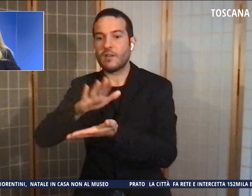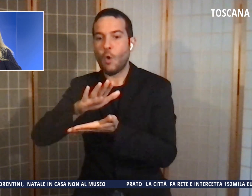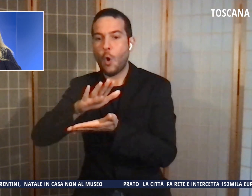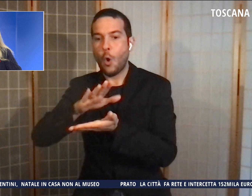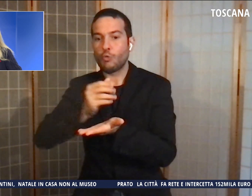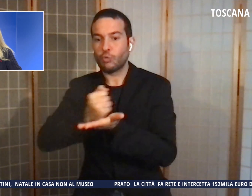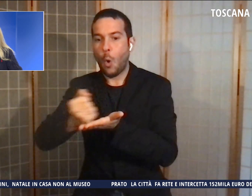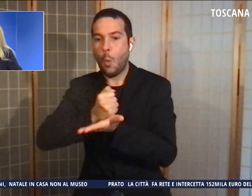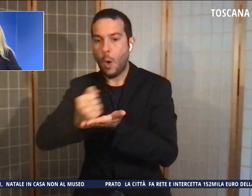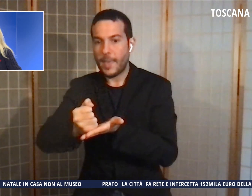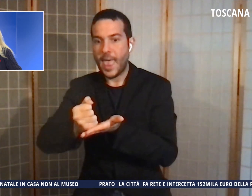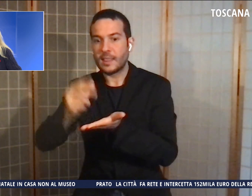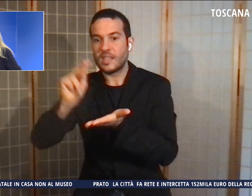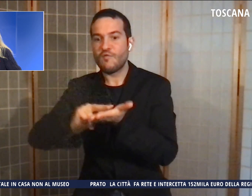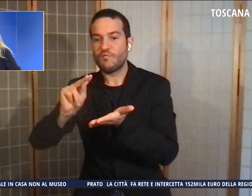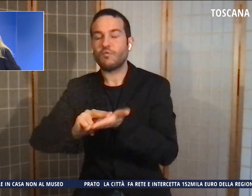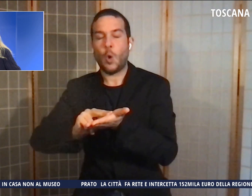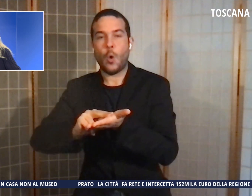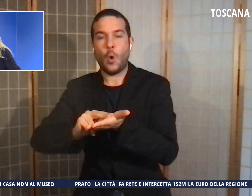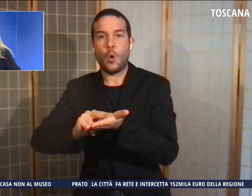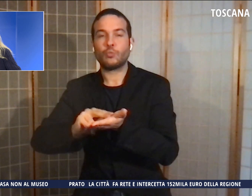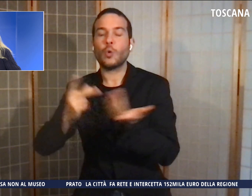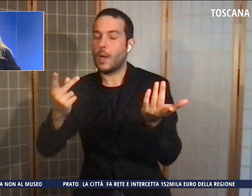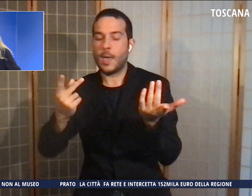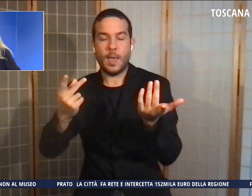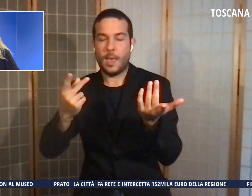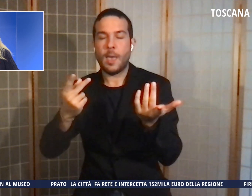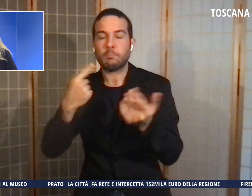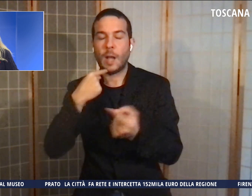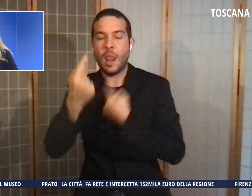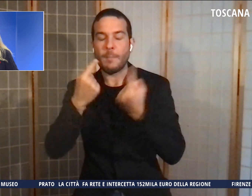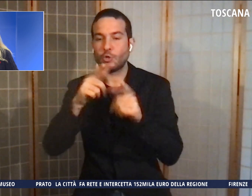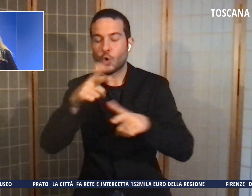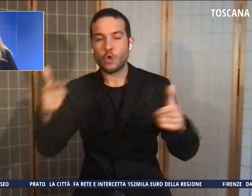un mancato confronto sulla manovra in commissione.